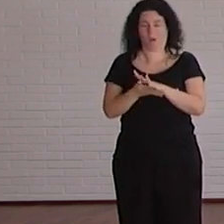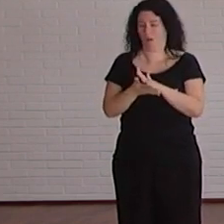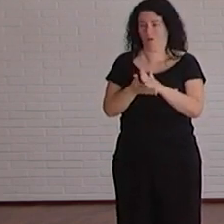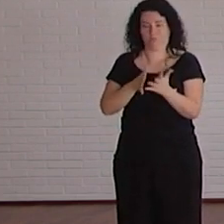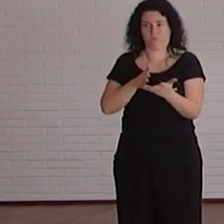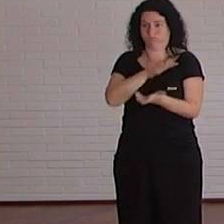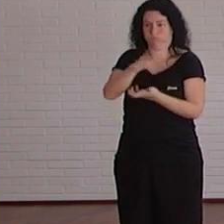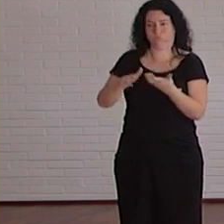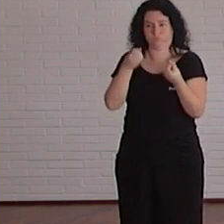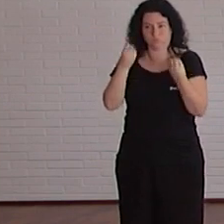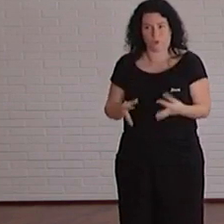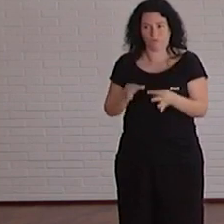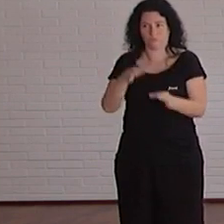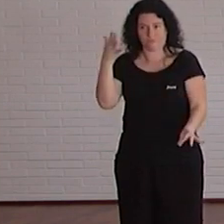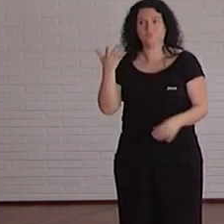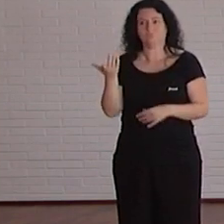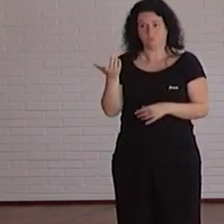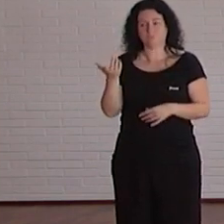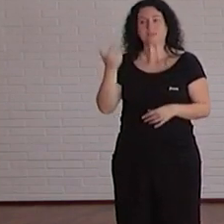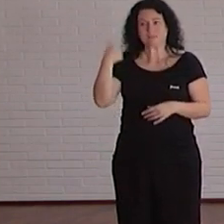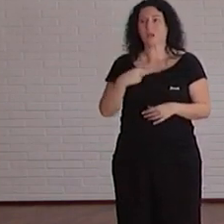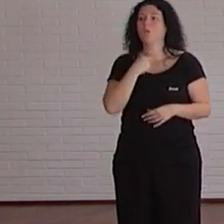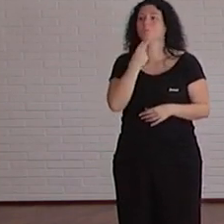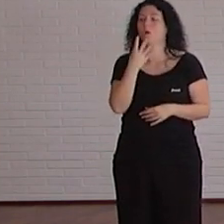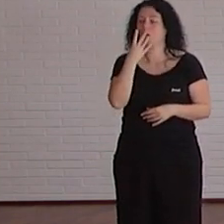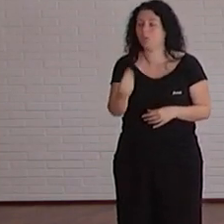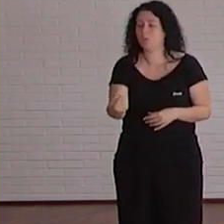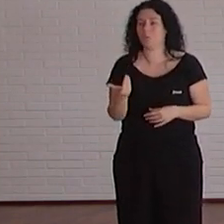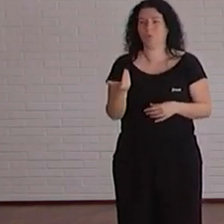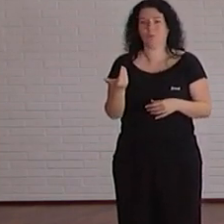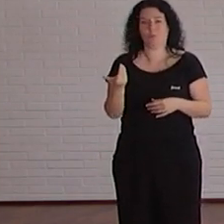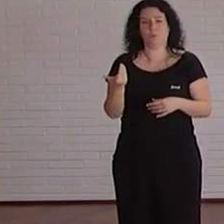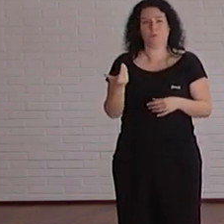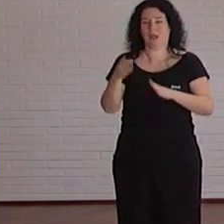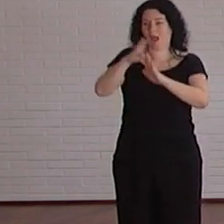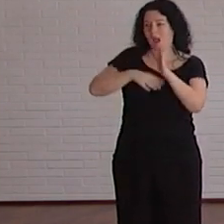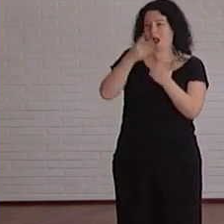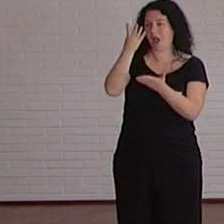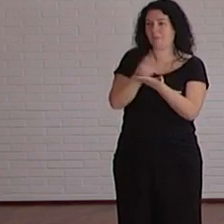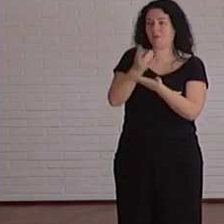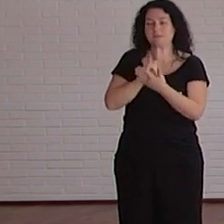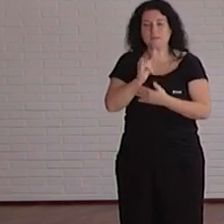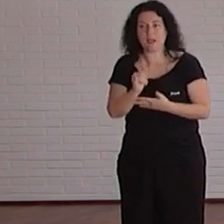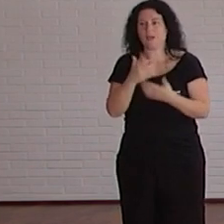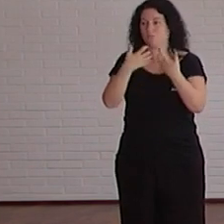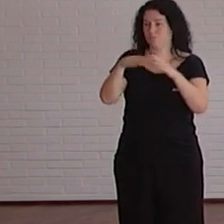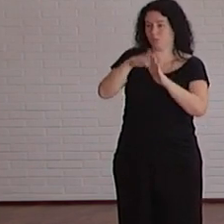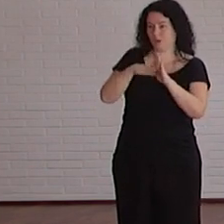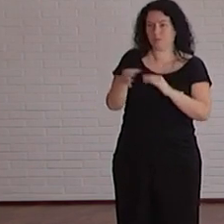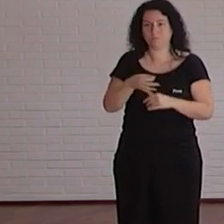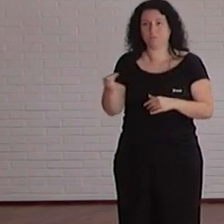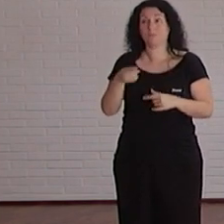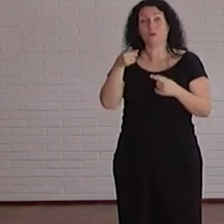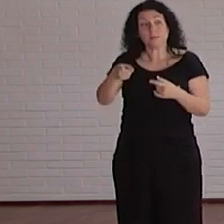muchos años investigando todo esto de reconocimiento de voz tenemos las aplicaciones Lisenol Abinity Connect pero siempre teníamos el problema de que son tecnologías